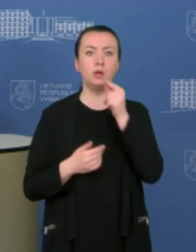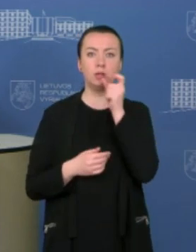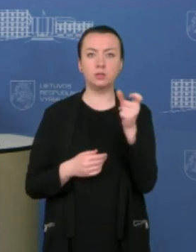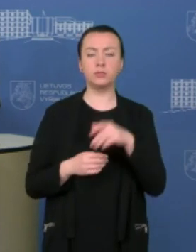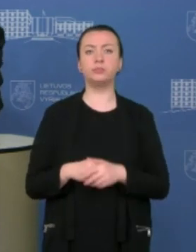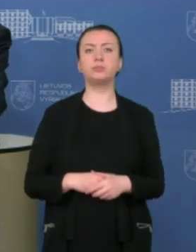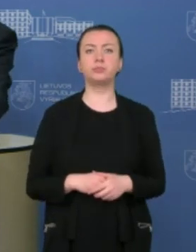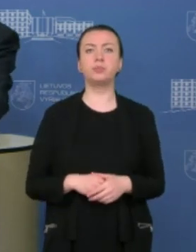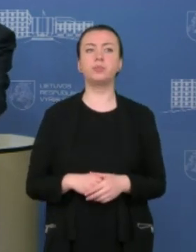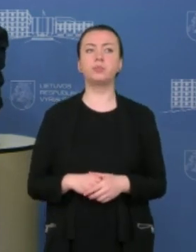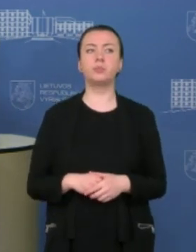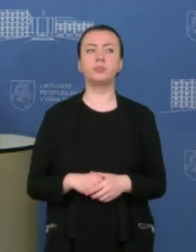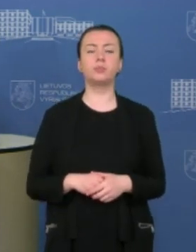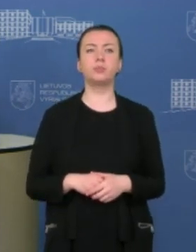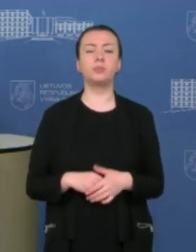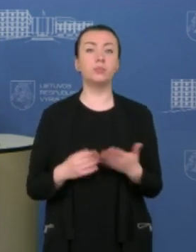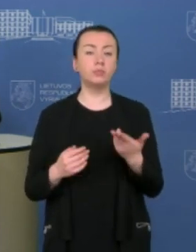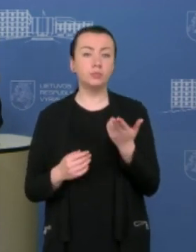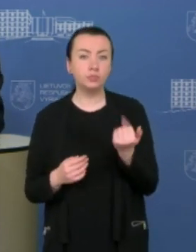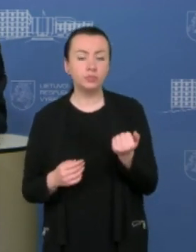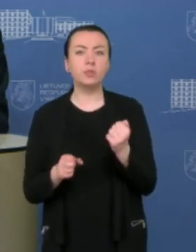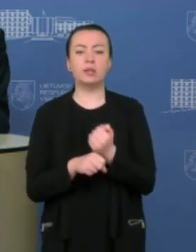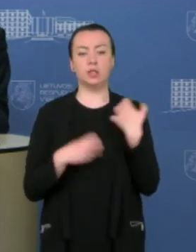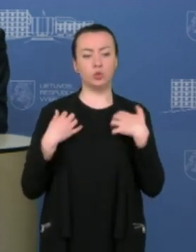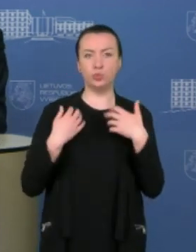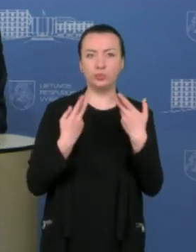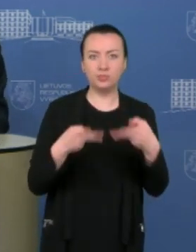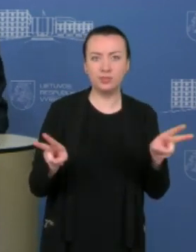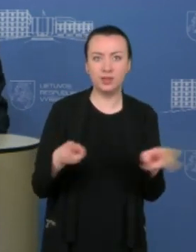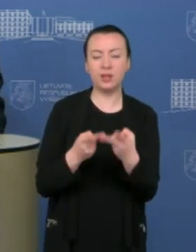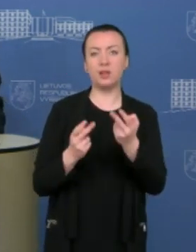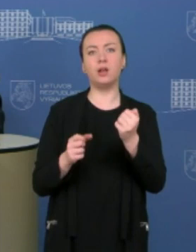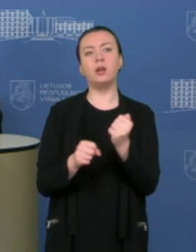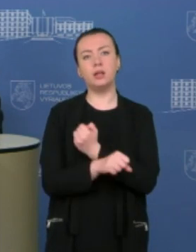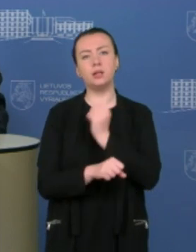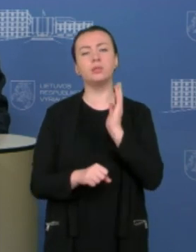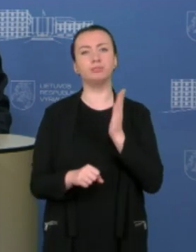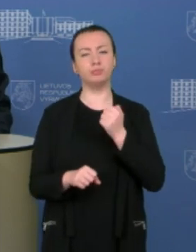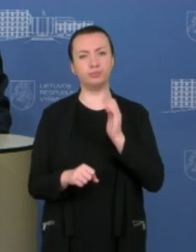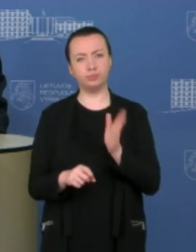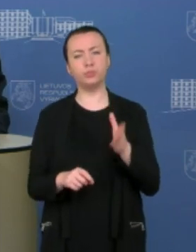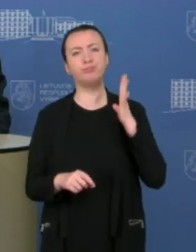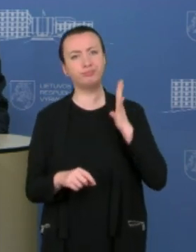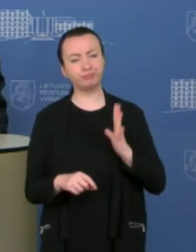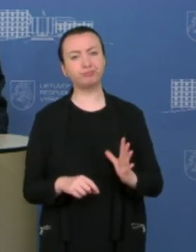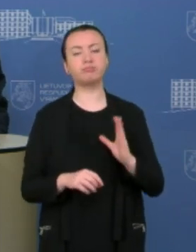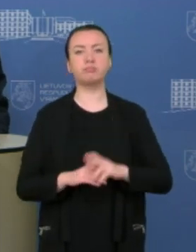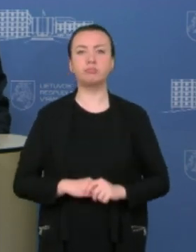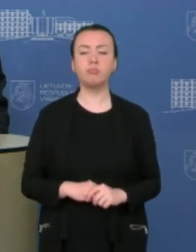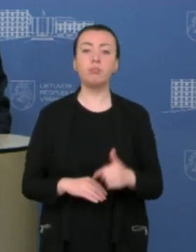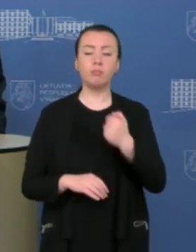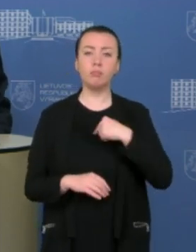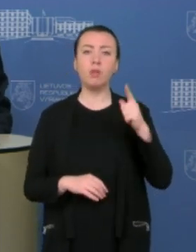Taip, tai kaip ir minėjau, tiesiog neužbėkime už akių, turime būti objektyvus, tai aš tiesiog